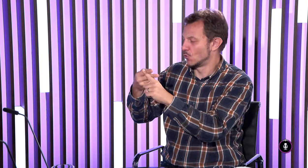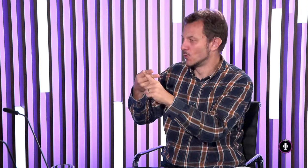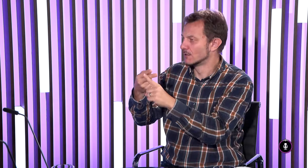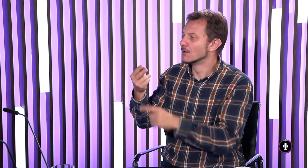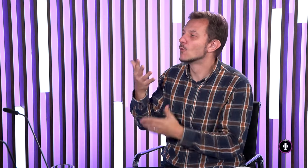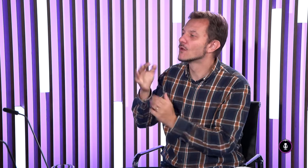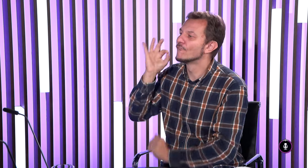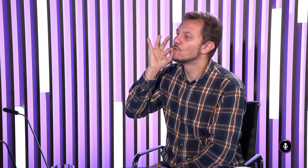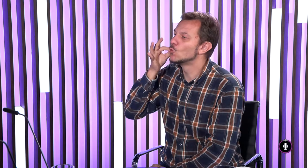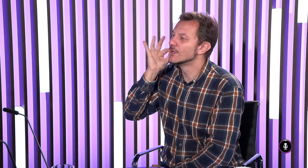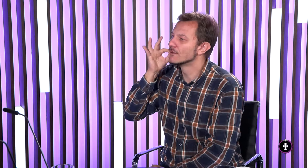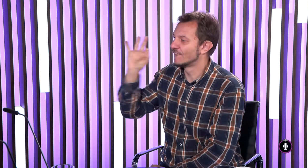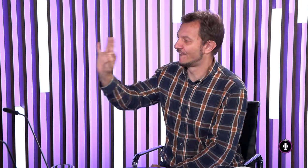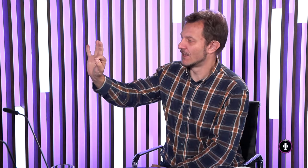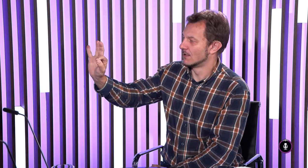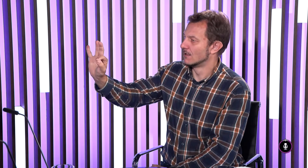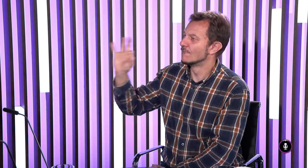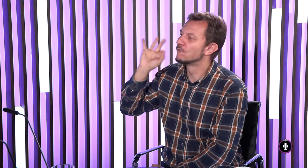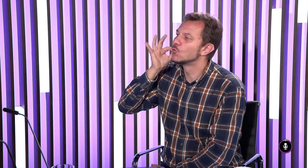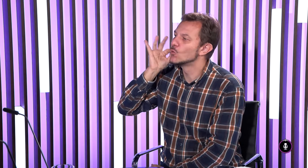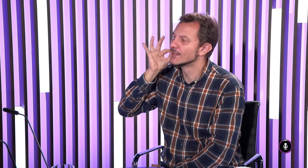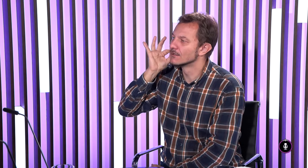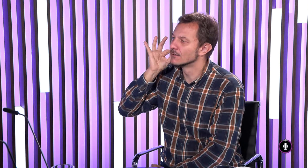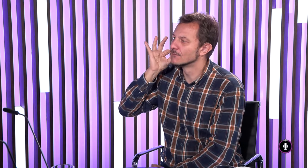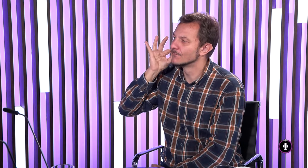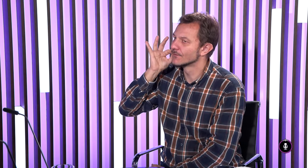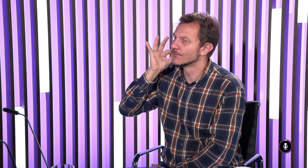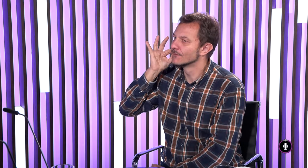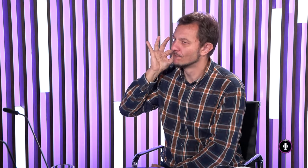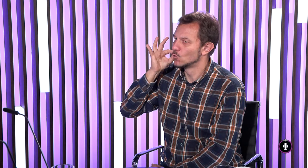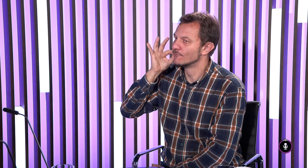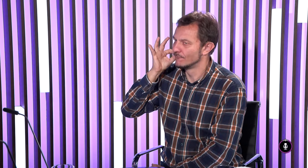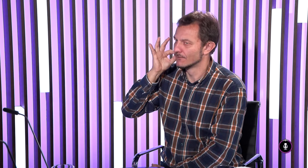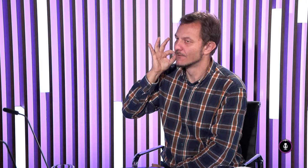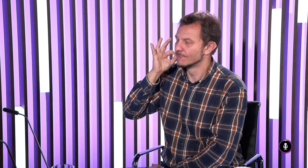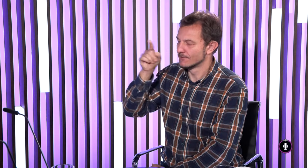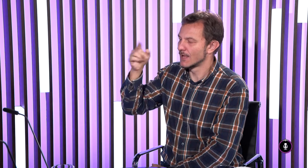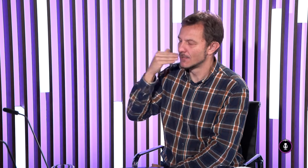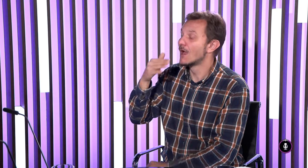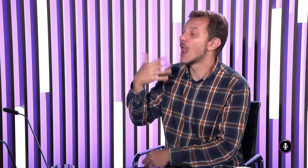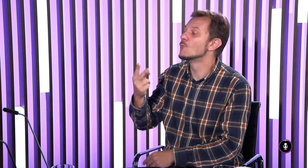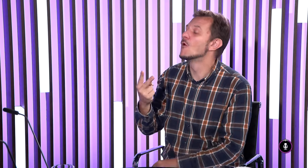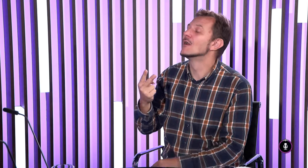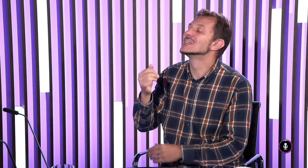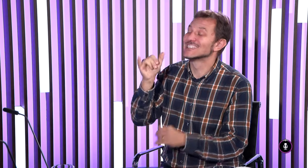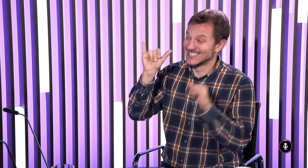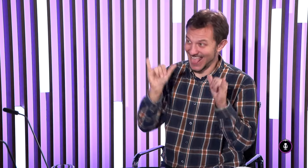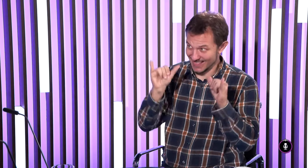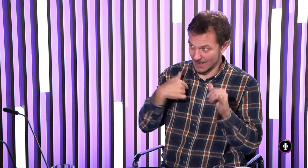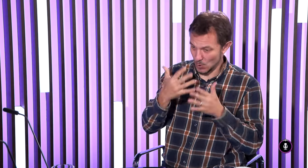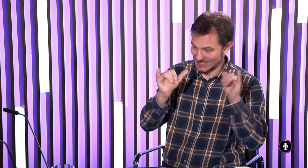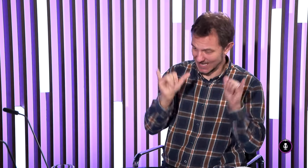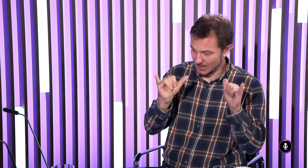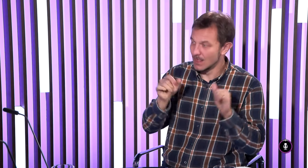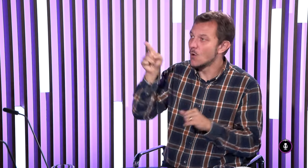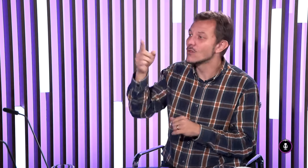Amerika má teda fruit, a posunkujú fruit a toto je aj posunok pre písmeno F a je tam teda ako by